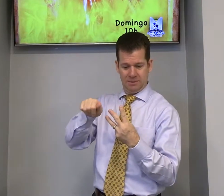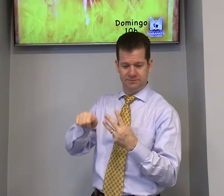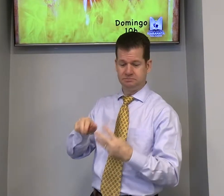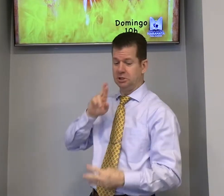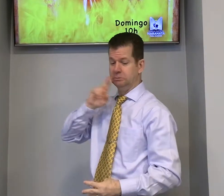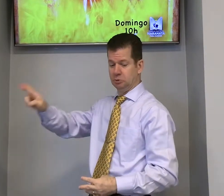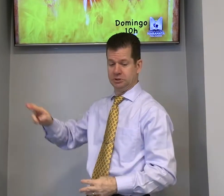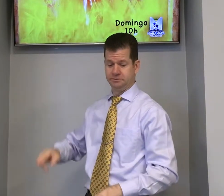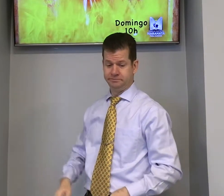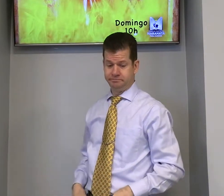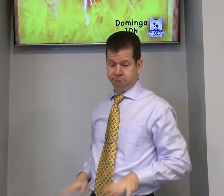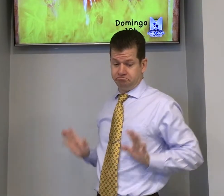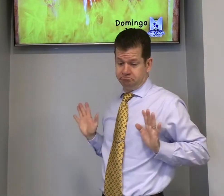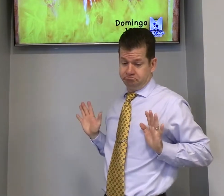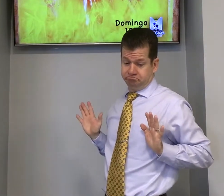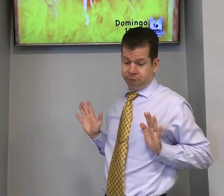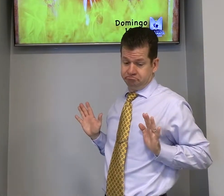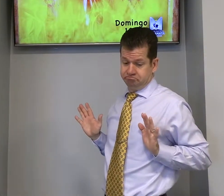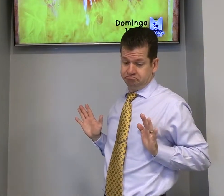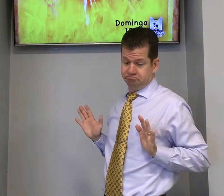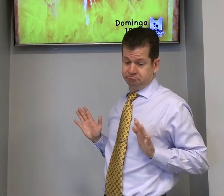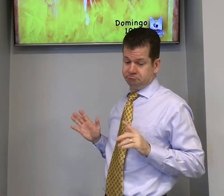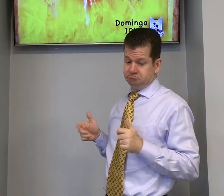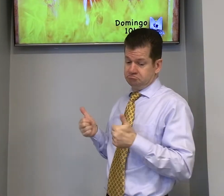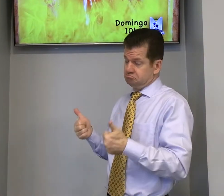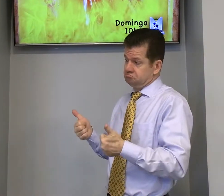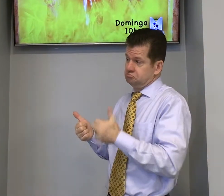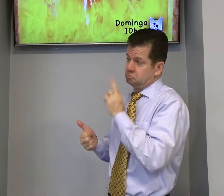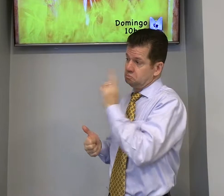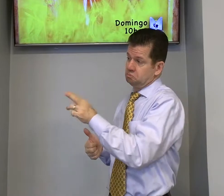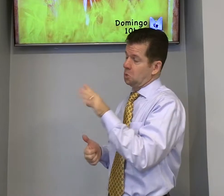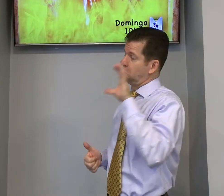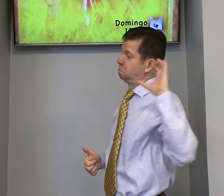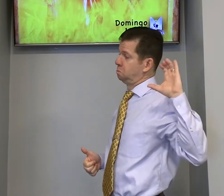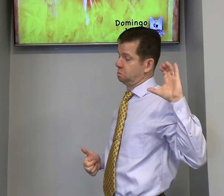Xadraque, Misaque, Beijinho, responderam. Tudo bem. Pode.